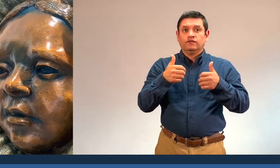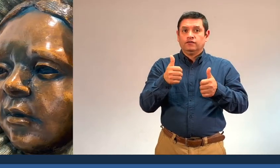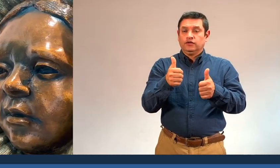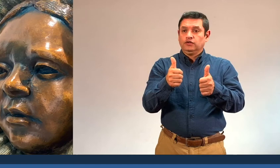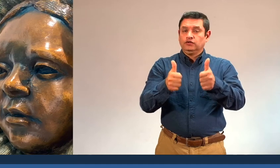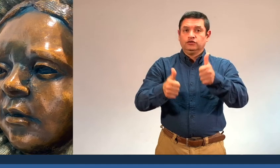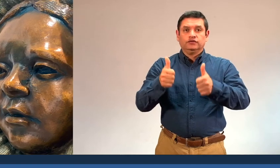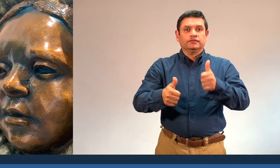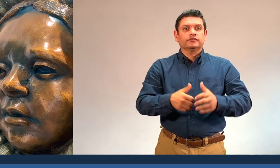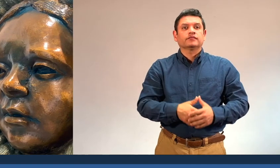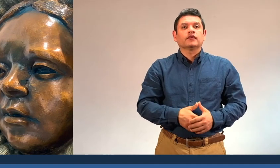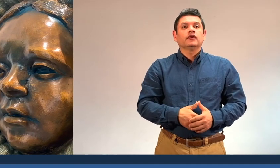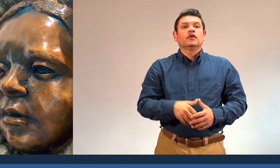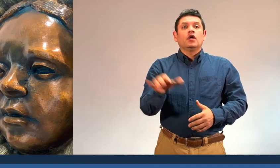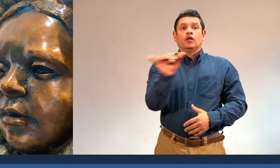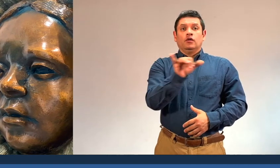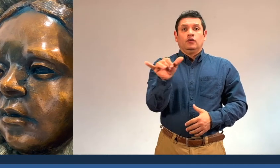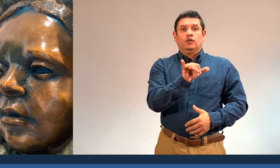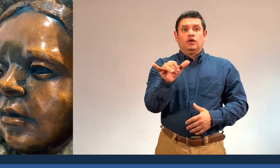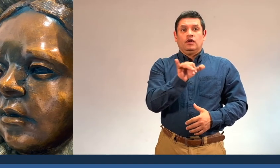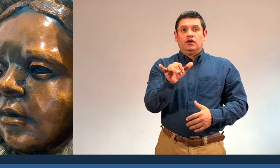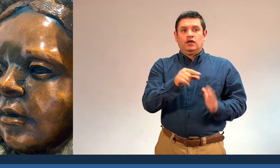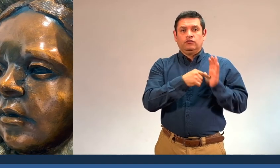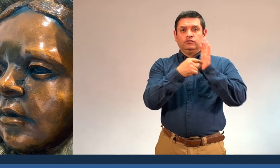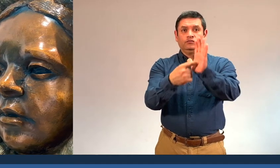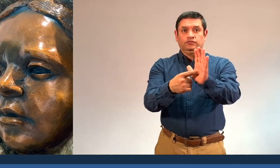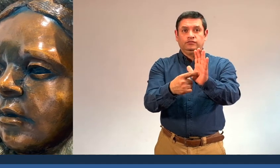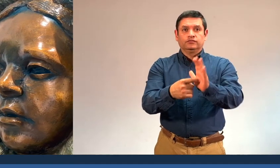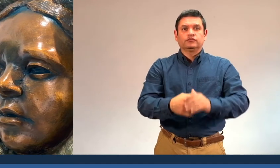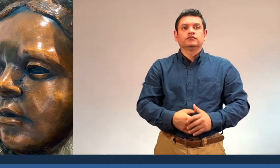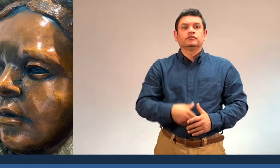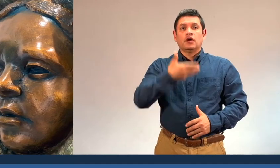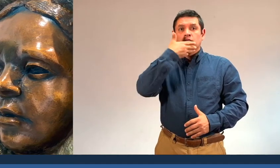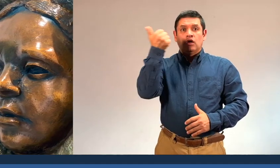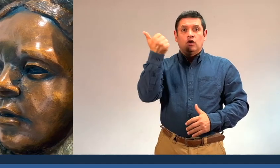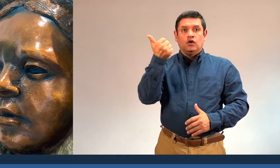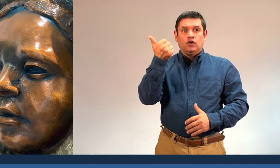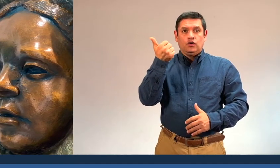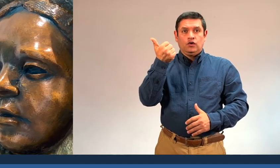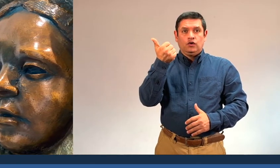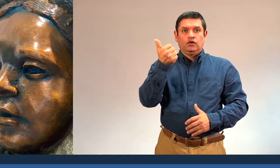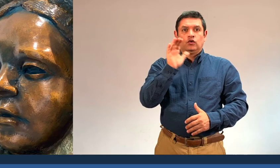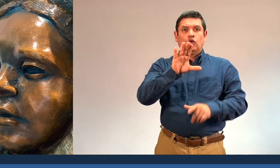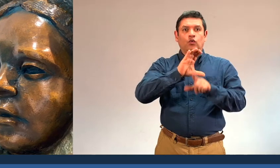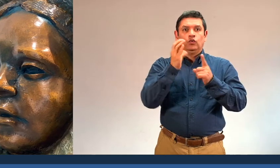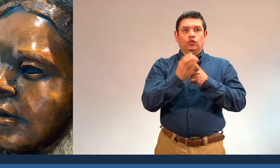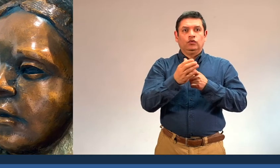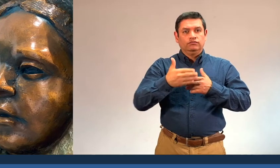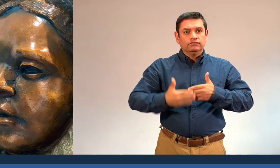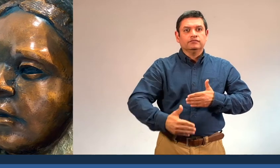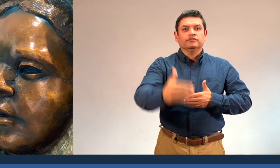modern art, exhibitions with collections, and internal curatorship in dialogue with the permanent pieces.